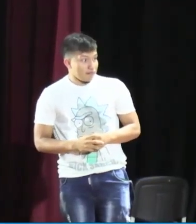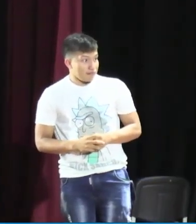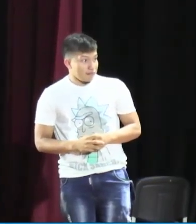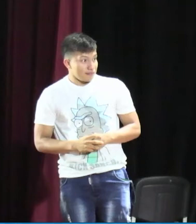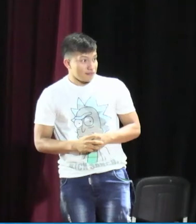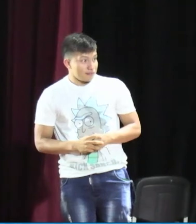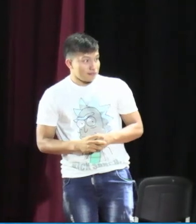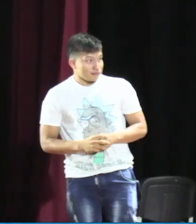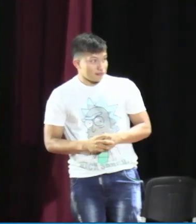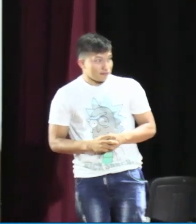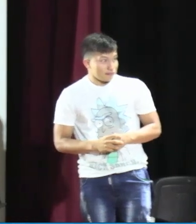perfil?